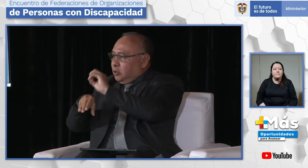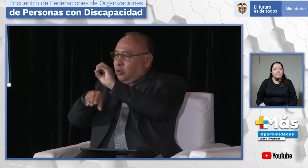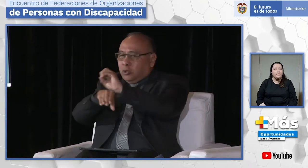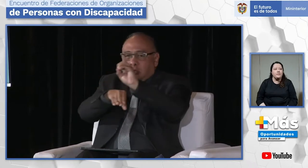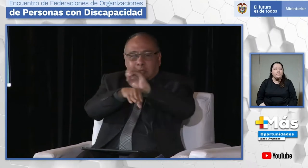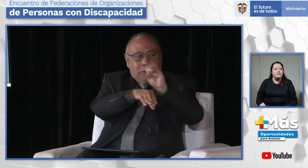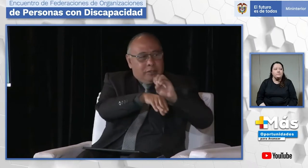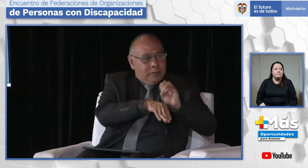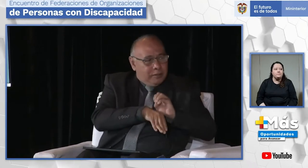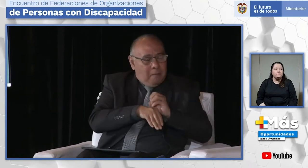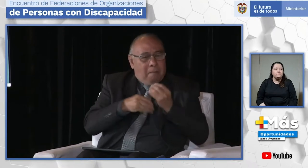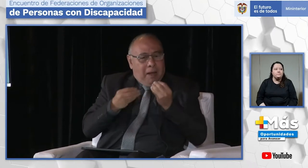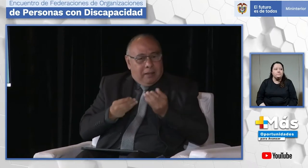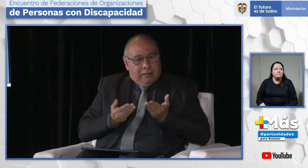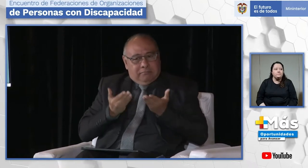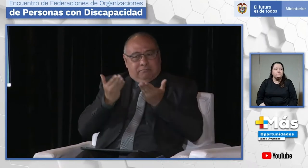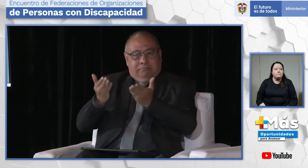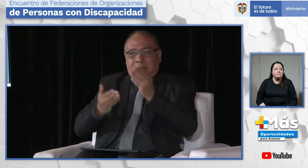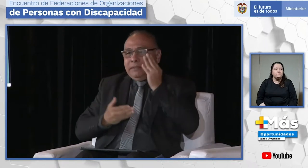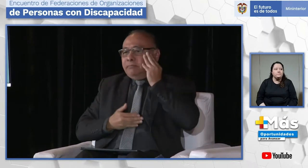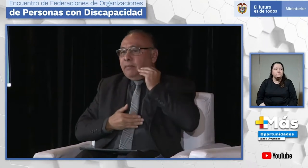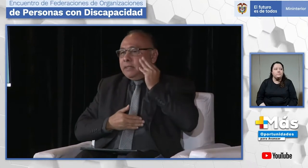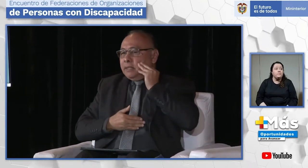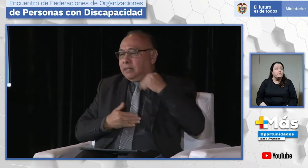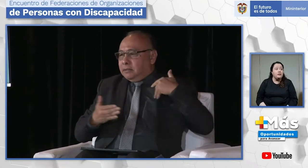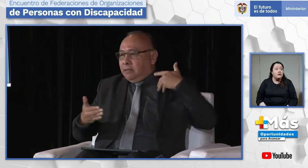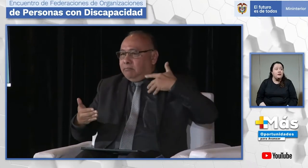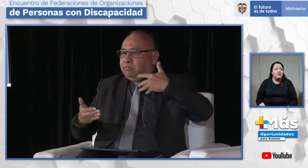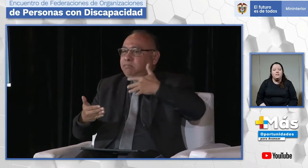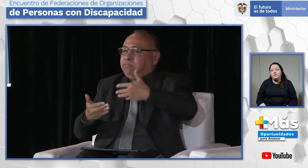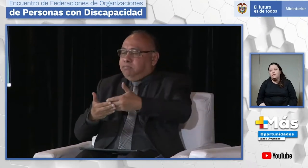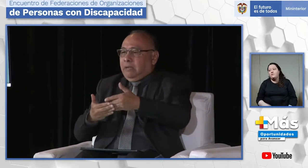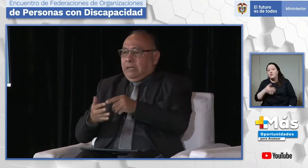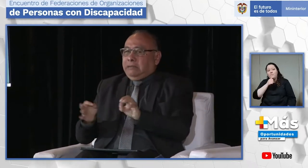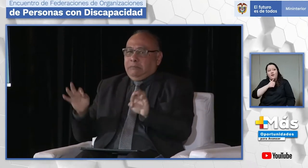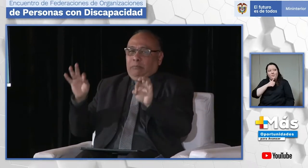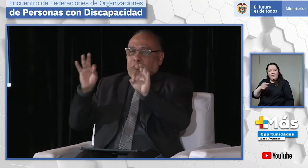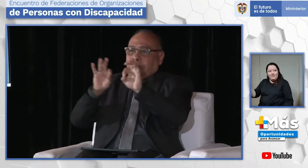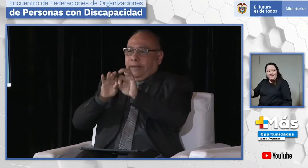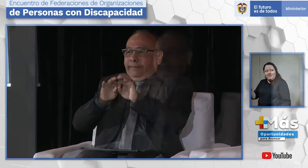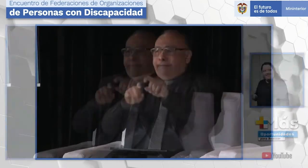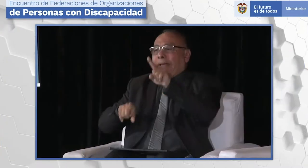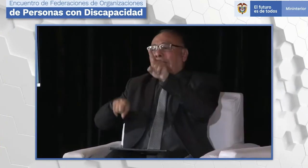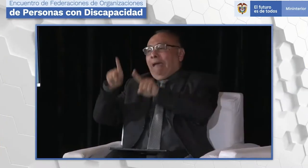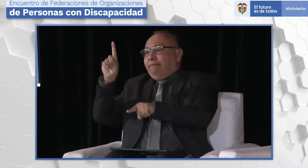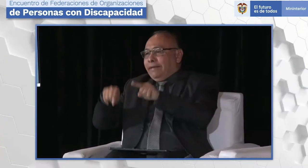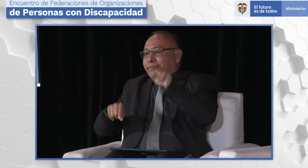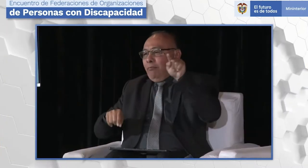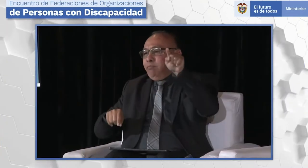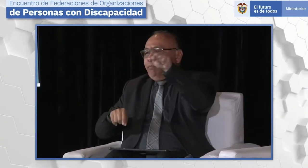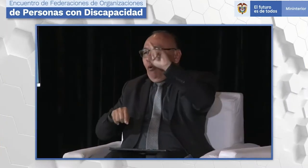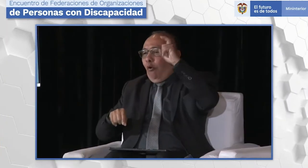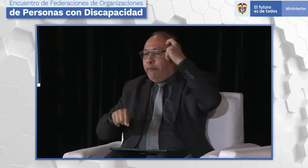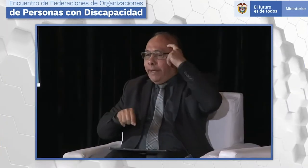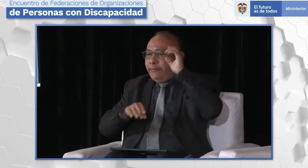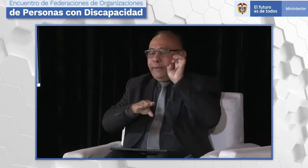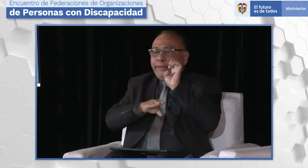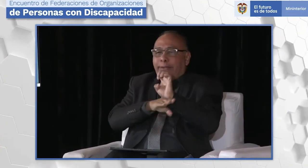Entonces, el día de hoy veo que estamos varias organizaciones participando, contándonos de sus experiencias y sus buenas prácticas.